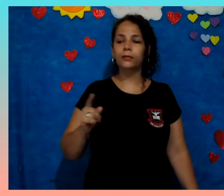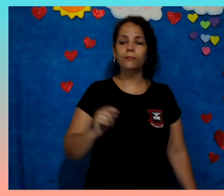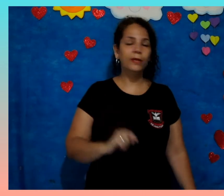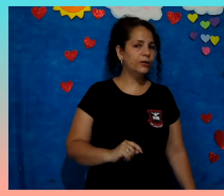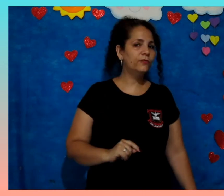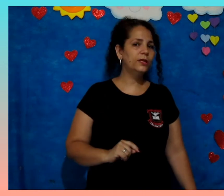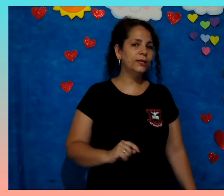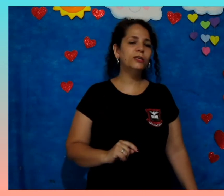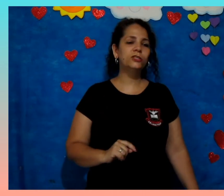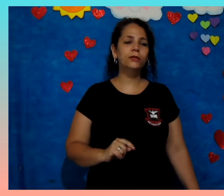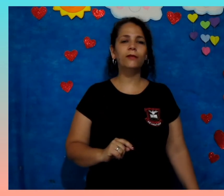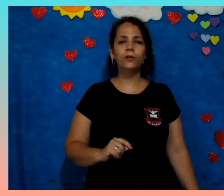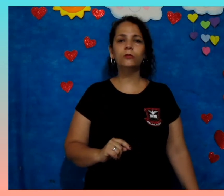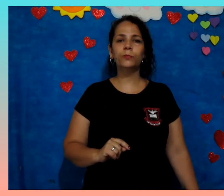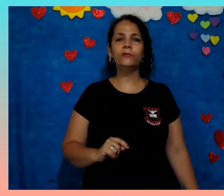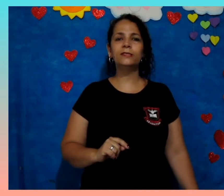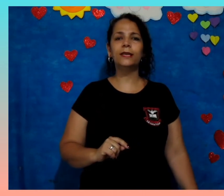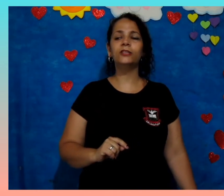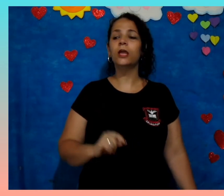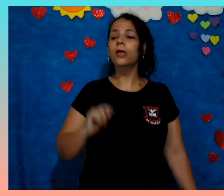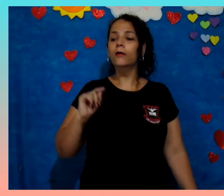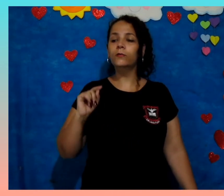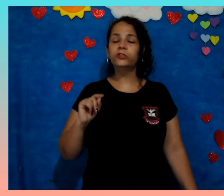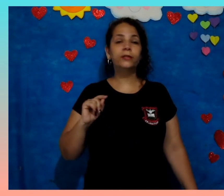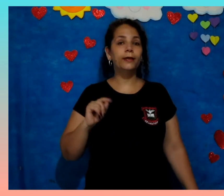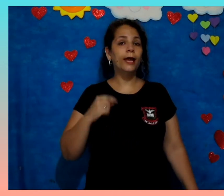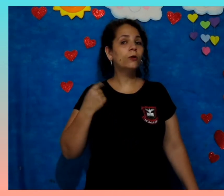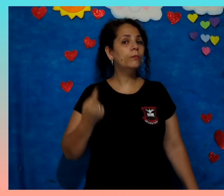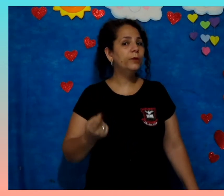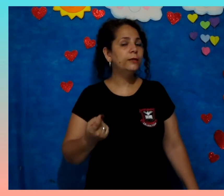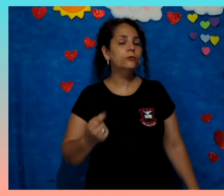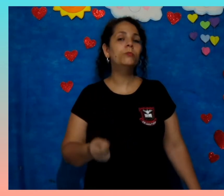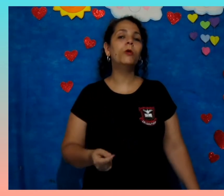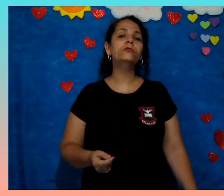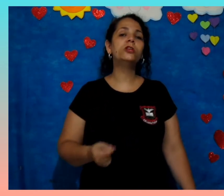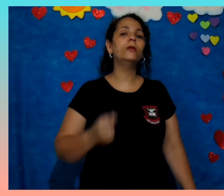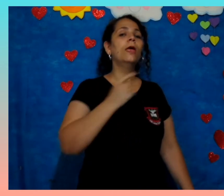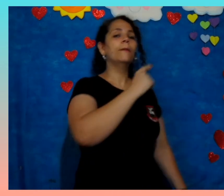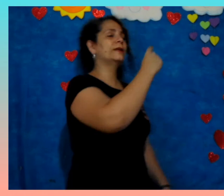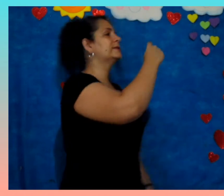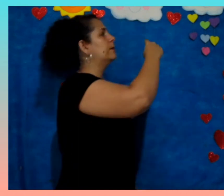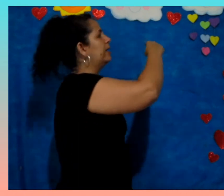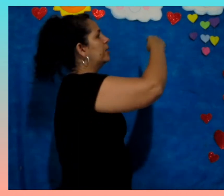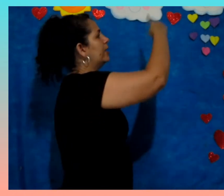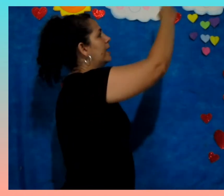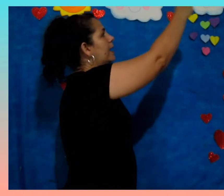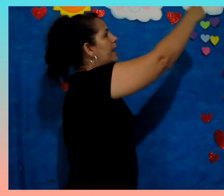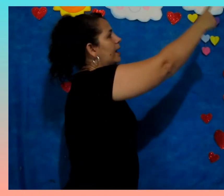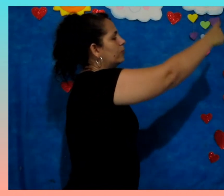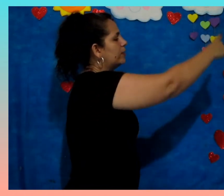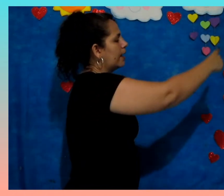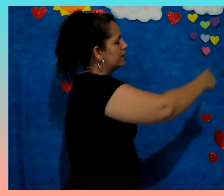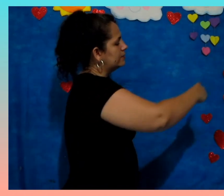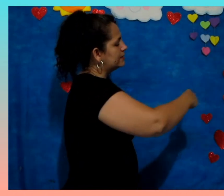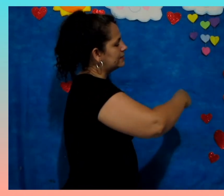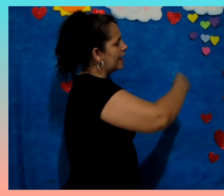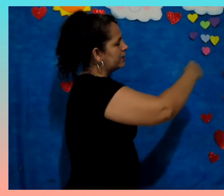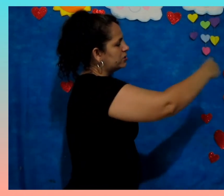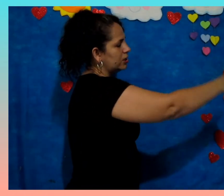também na folhinha que a tia está enviando pra vocês. Vamos treinar cobrindo no pontinho, pra saber, olha, o caminho certinho